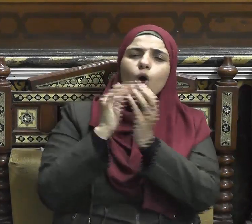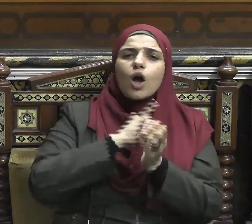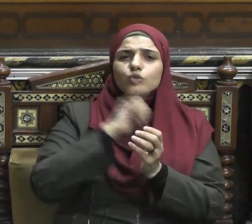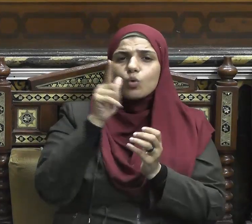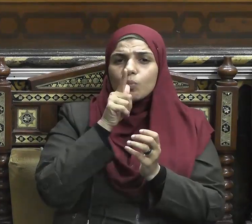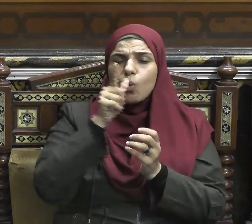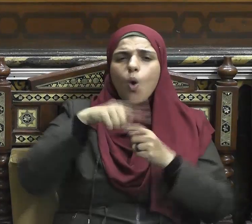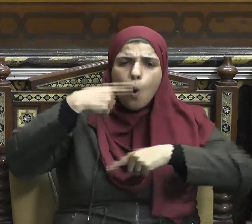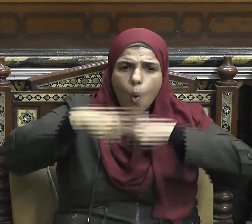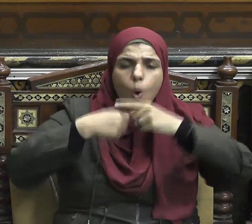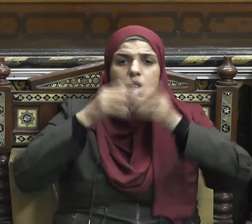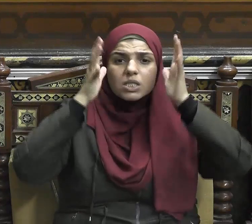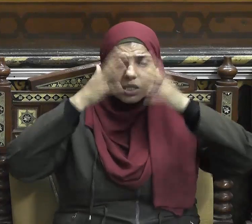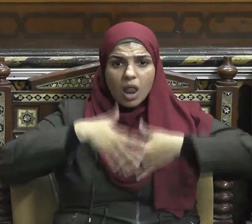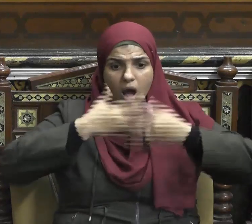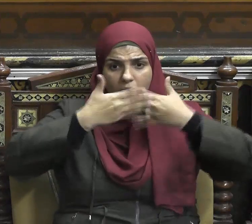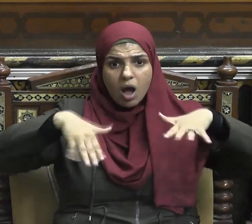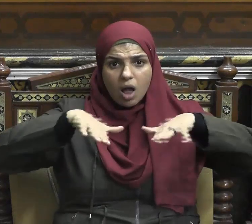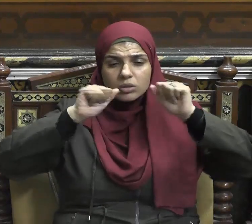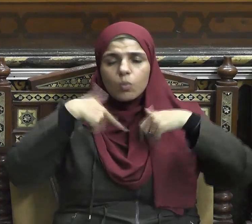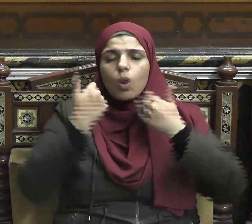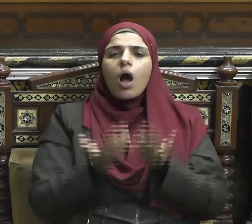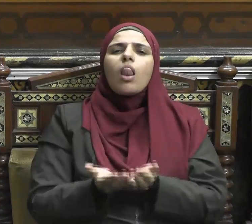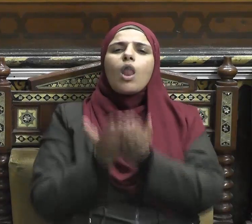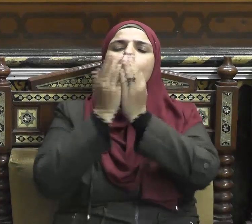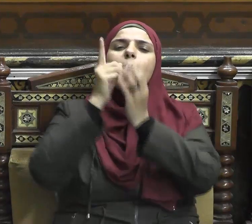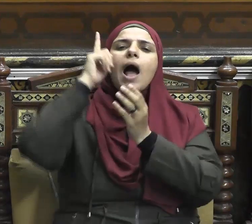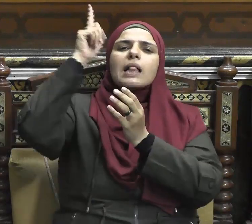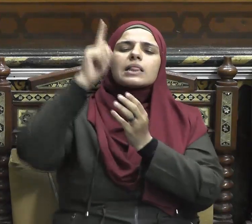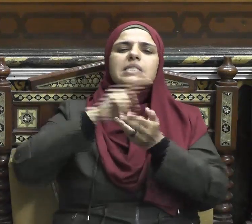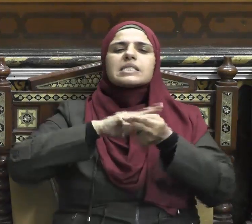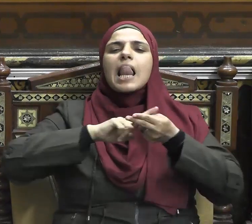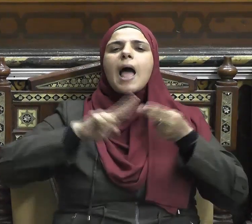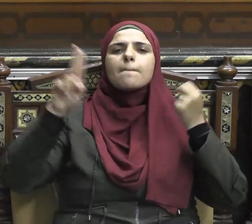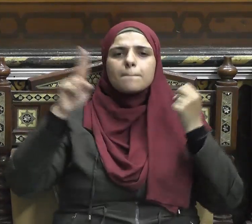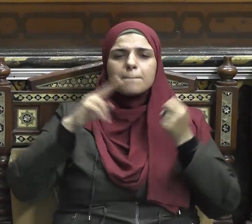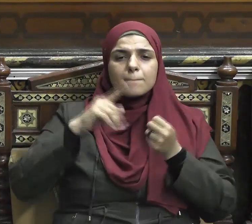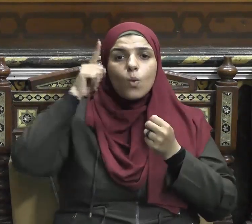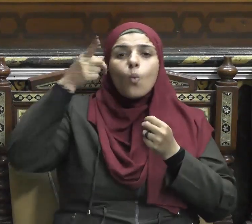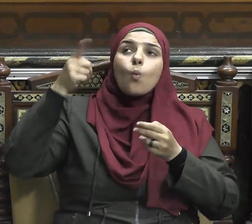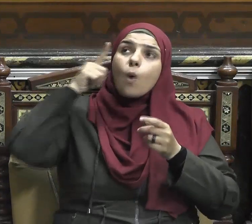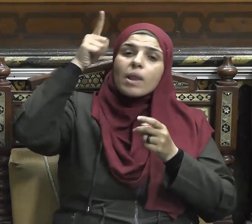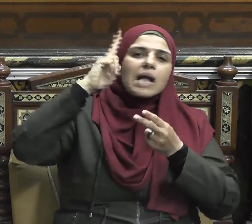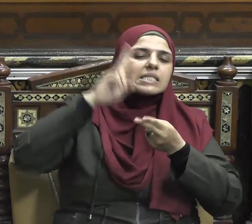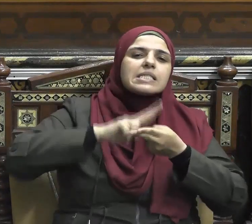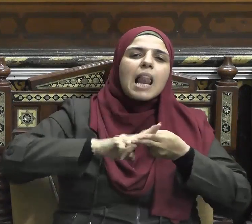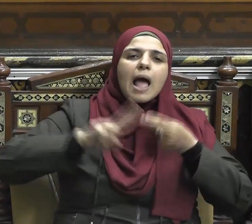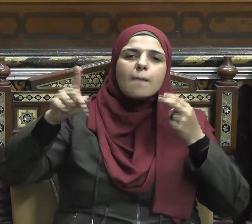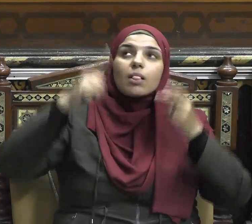والملائكة يدخلون عليهم من كل باب سلام عليكم بما